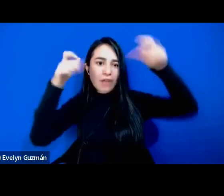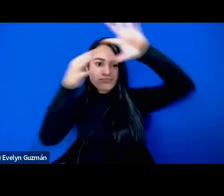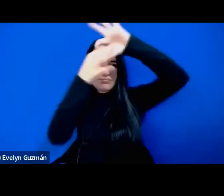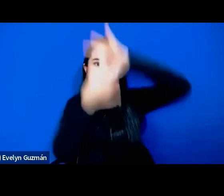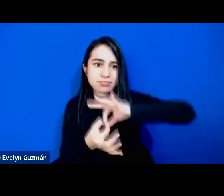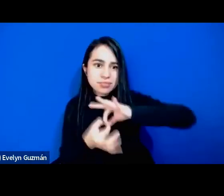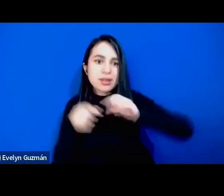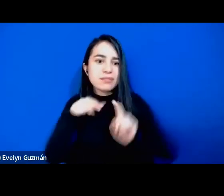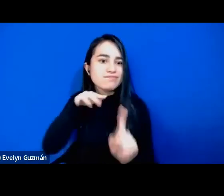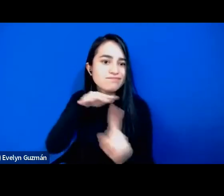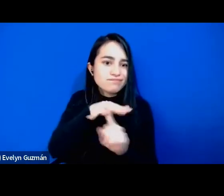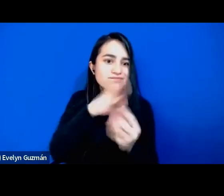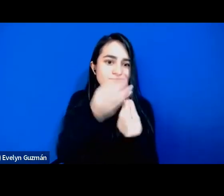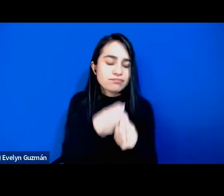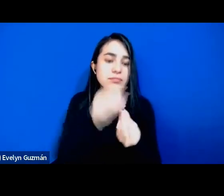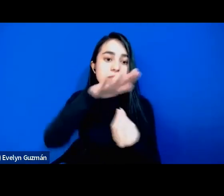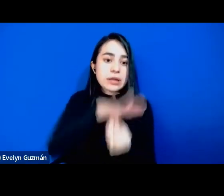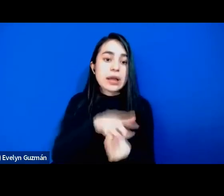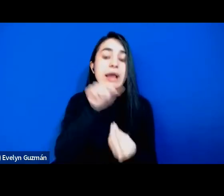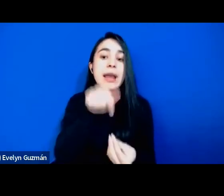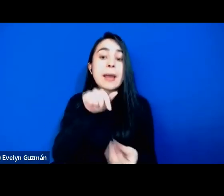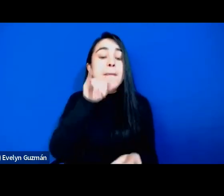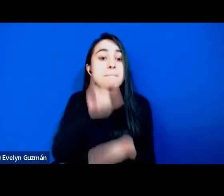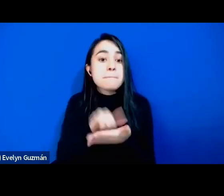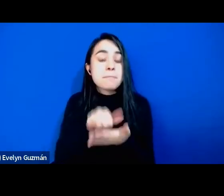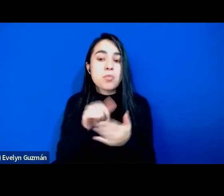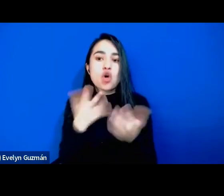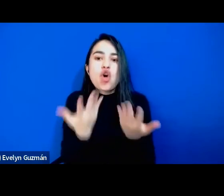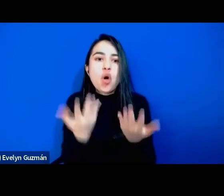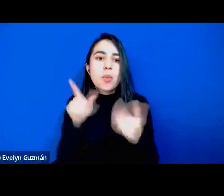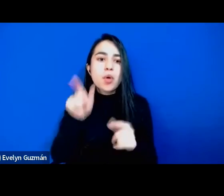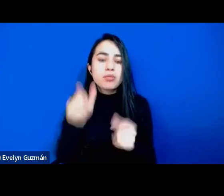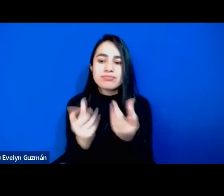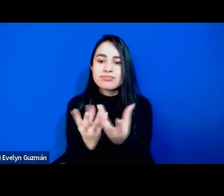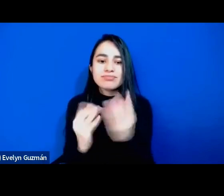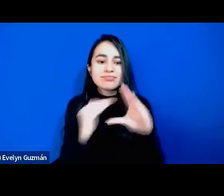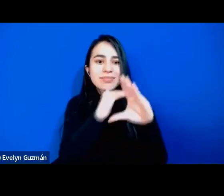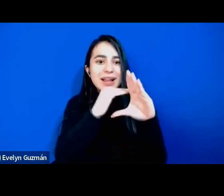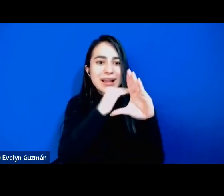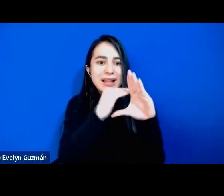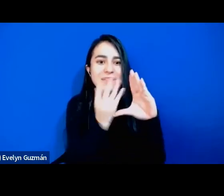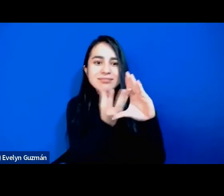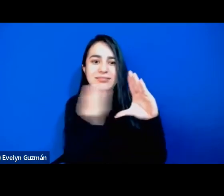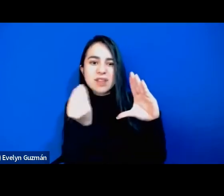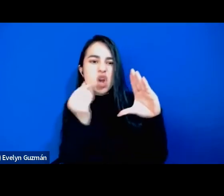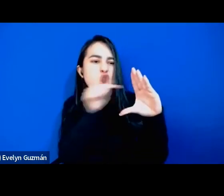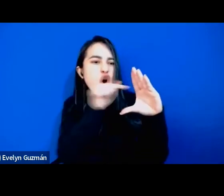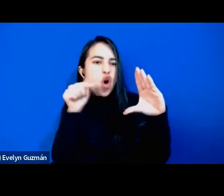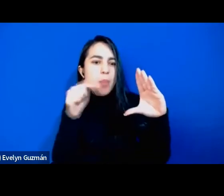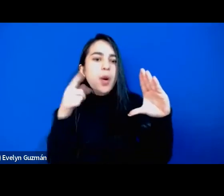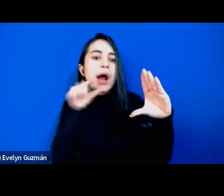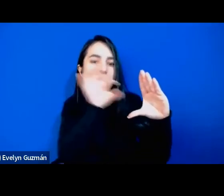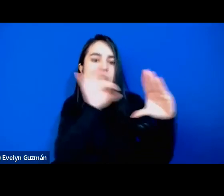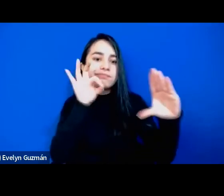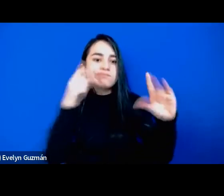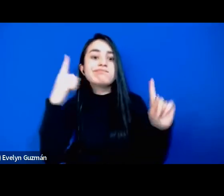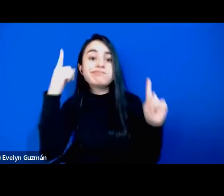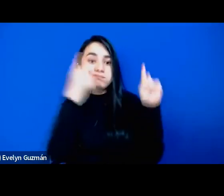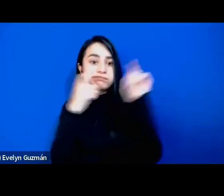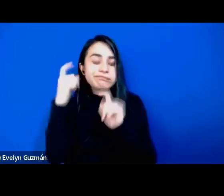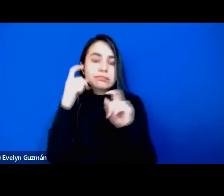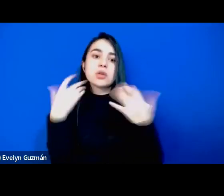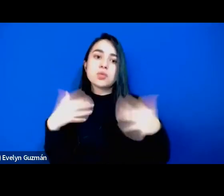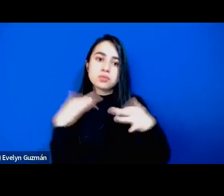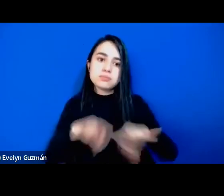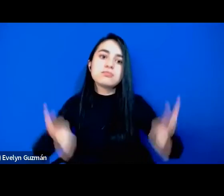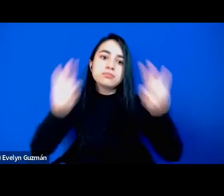experiencia de la forma de la experiencia de las clases medias es una reflexión valiosa muy